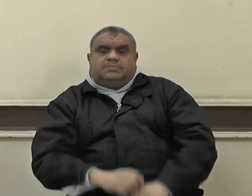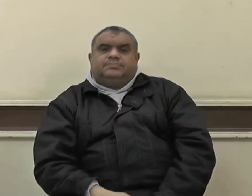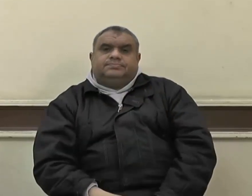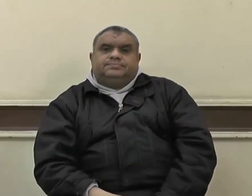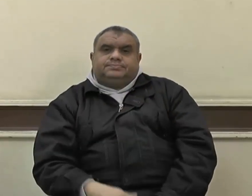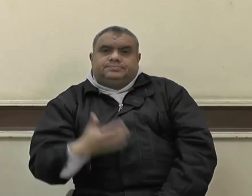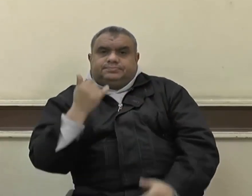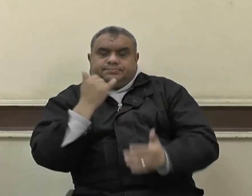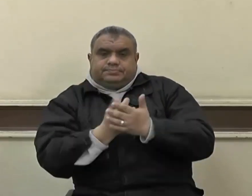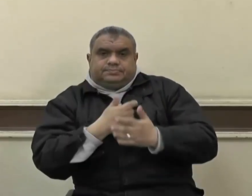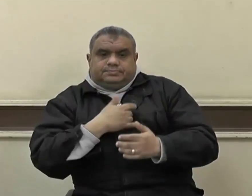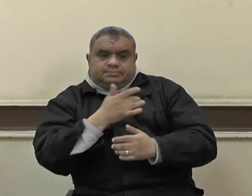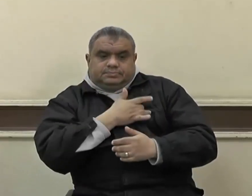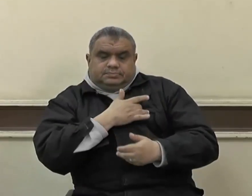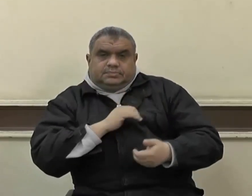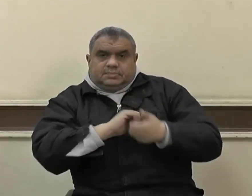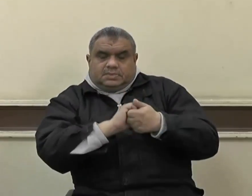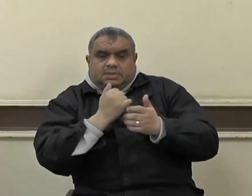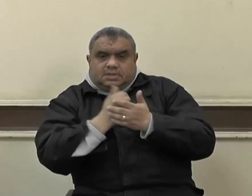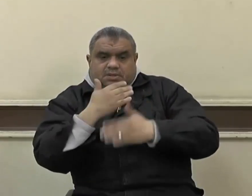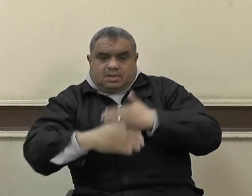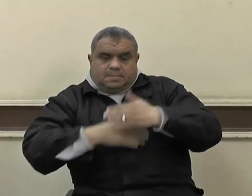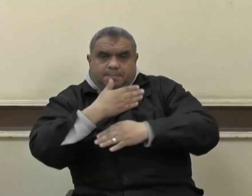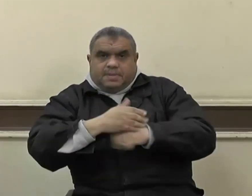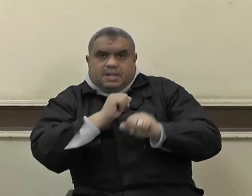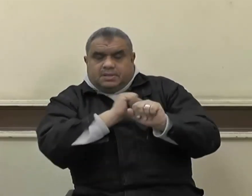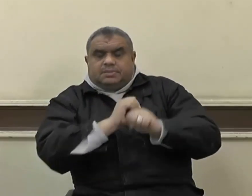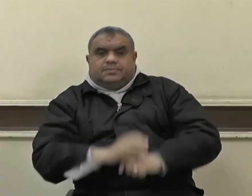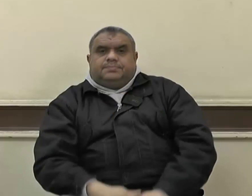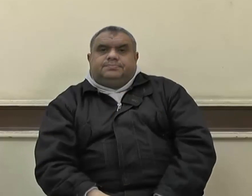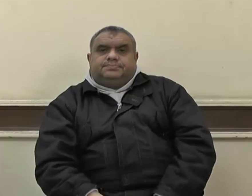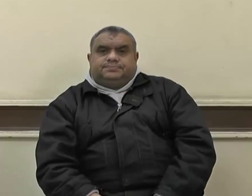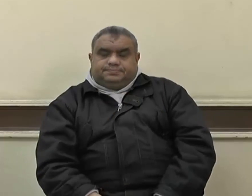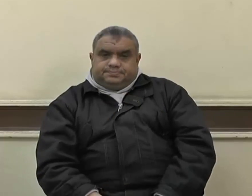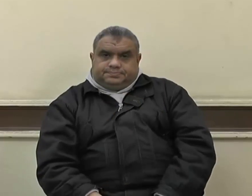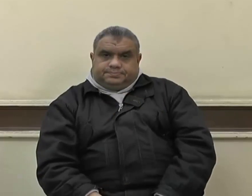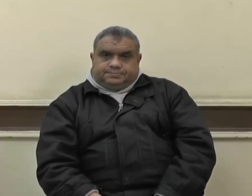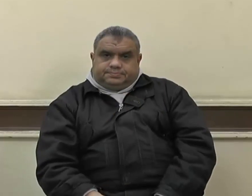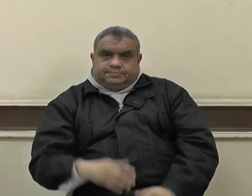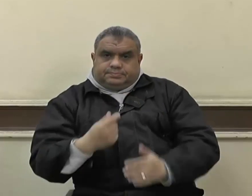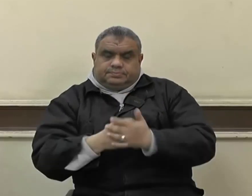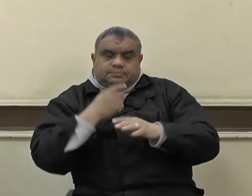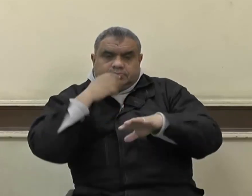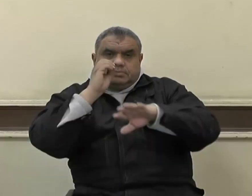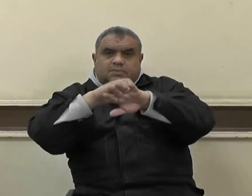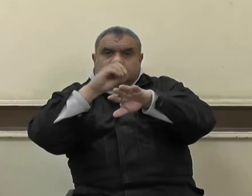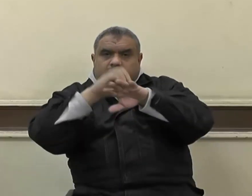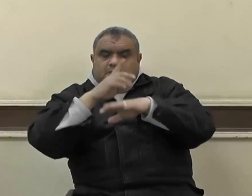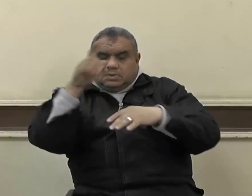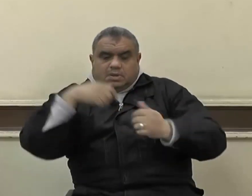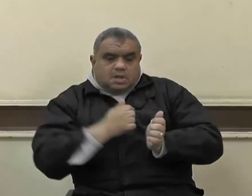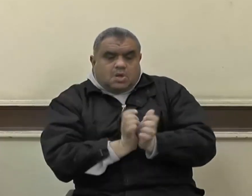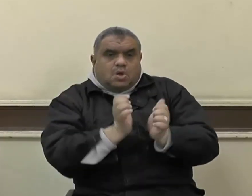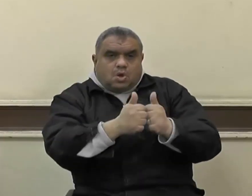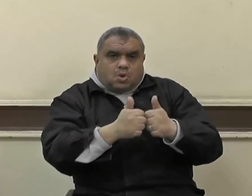وأن الوفاء لهذه التضحيات يتطلب أن يكون كل واحد منا